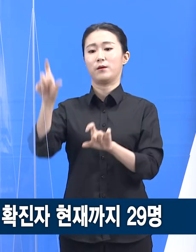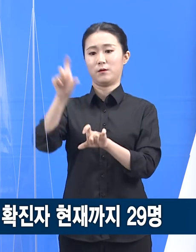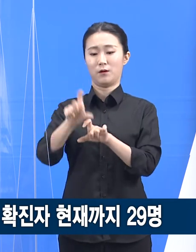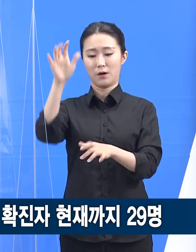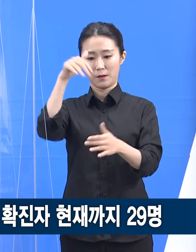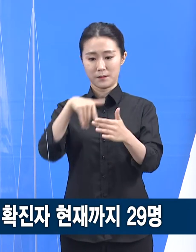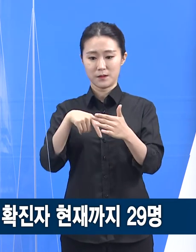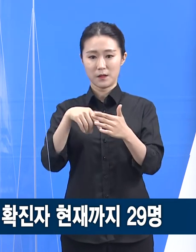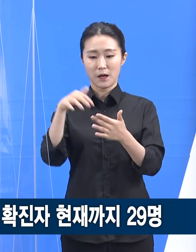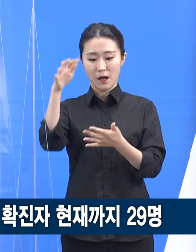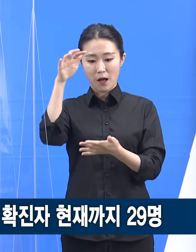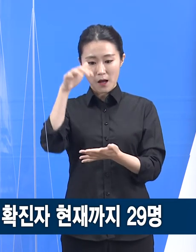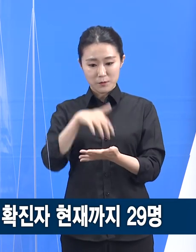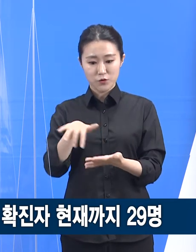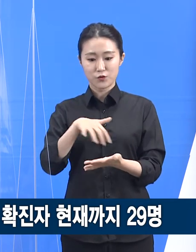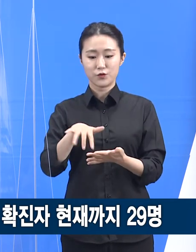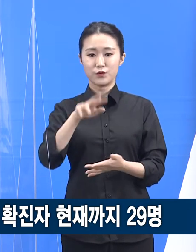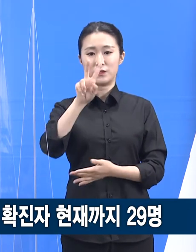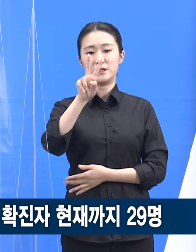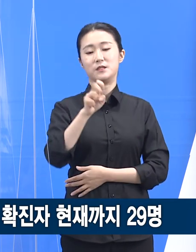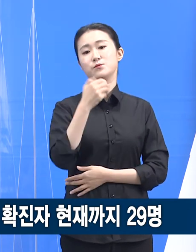도내 확진자는 29명입니다.